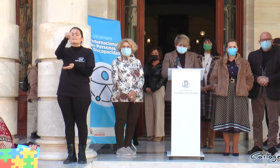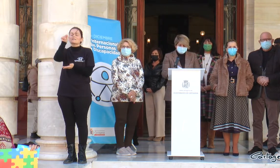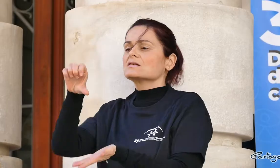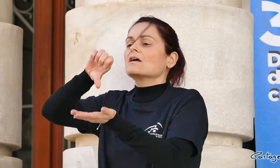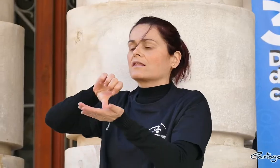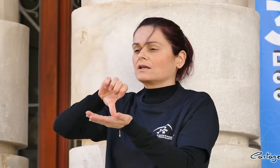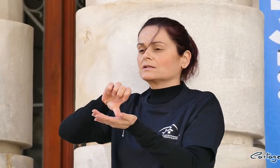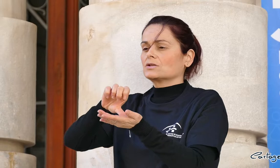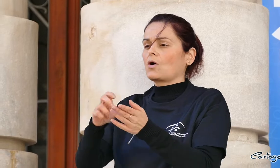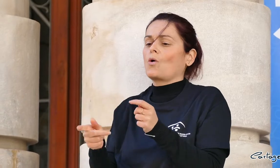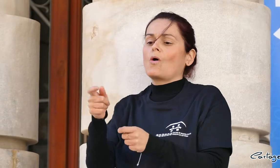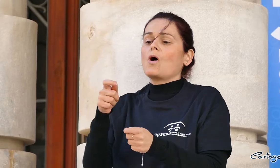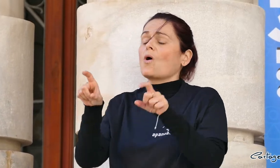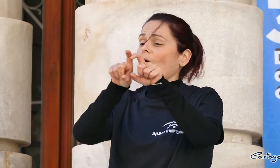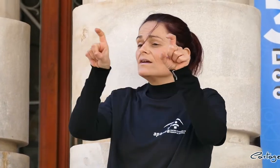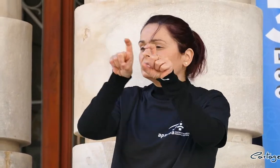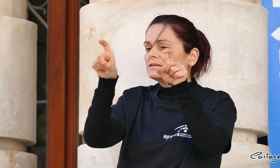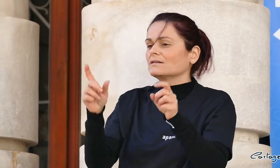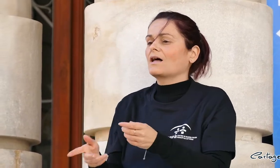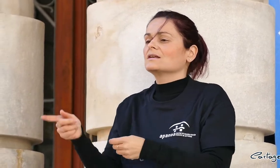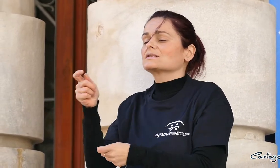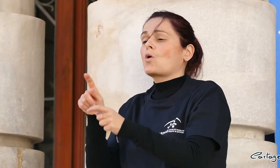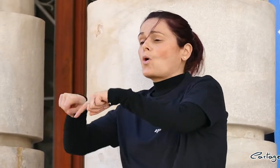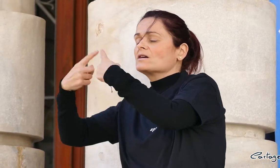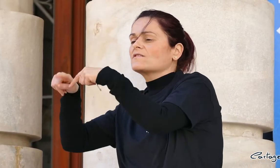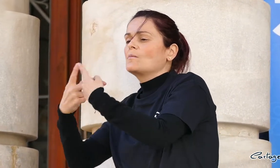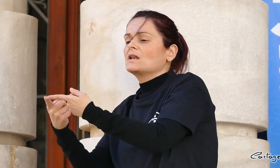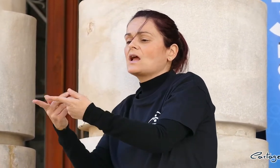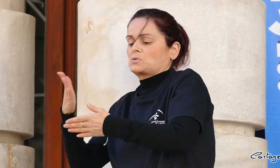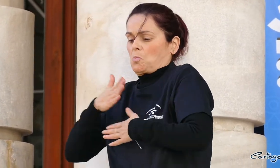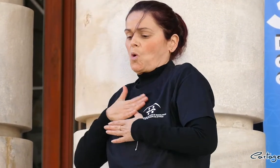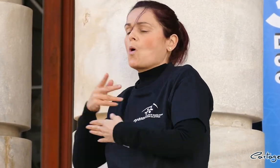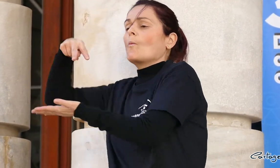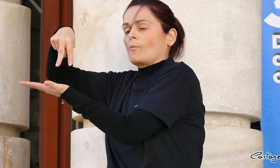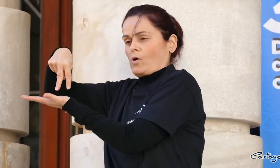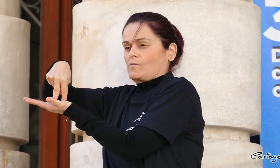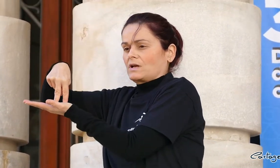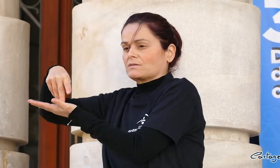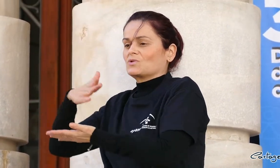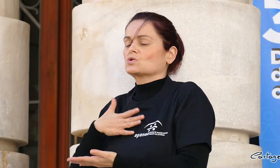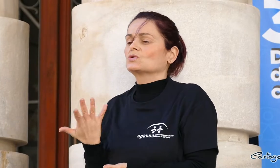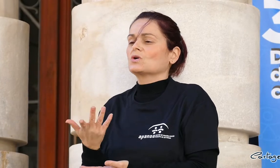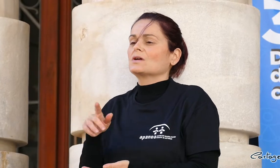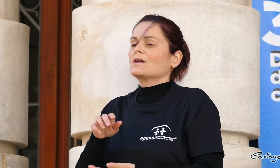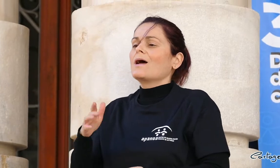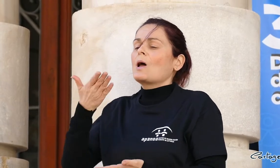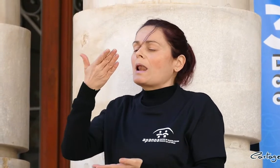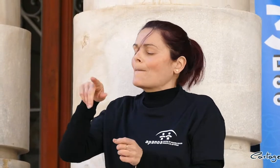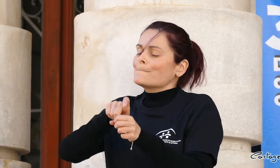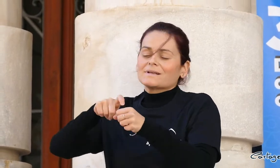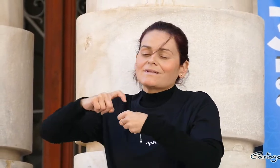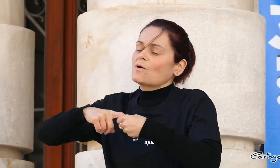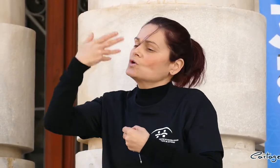través de las entidades sociales, a través de sus familias o en nombre propio, porque lo que queremos garantizar también es siempre su